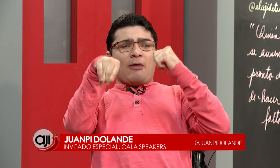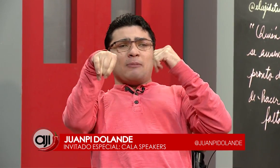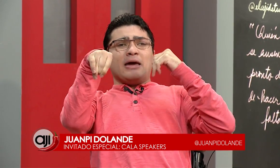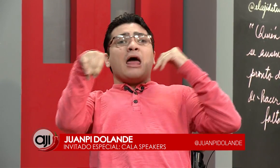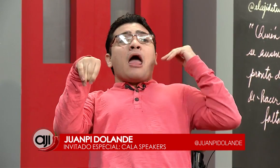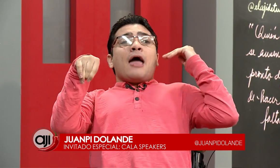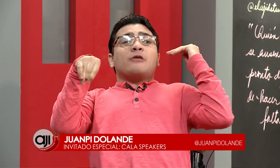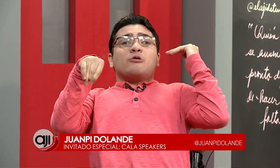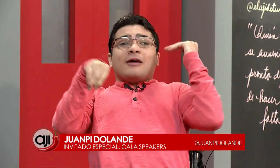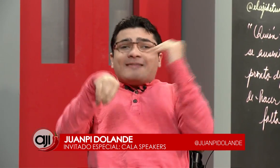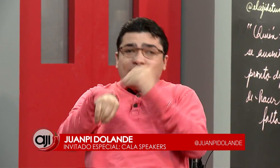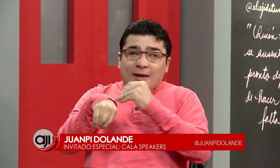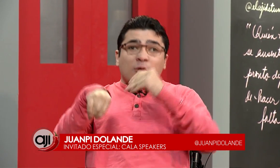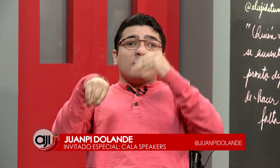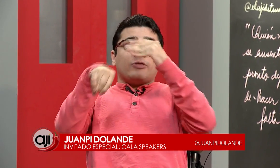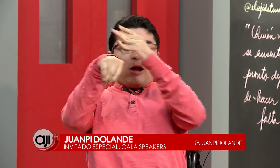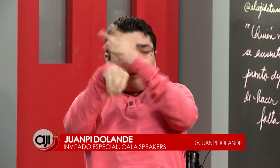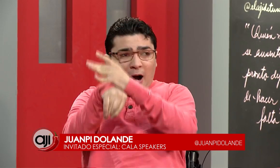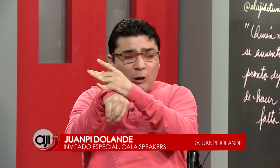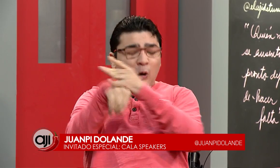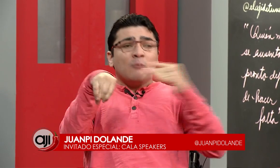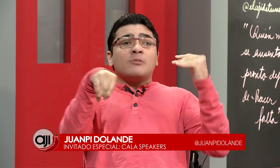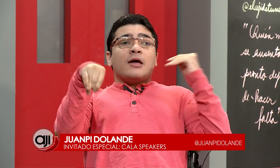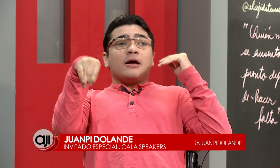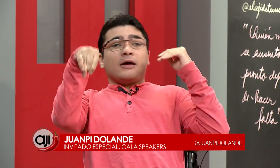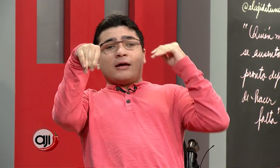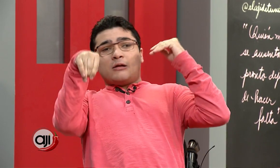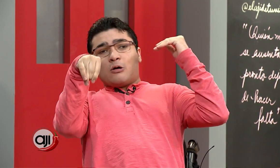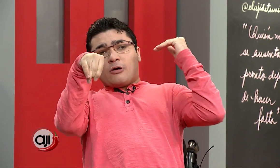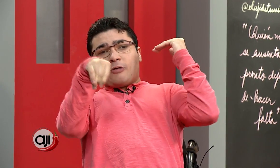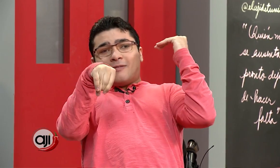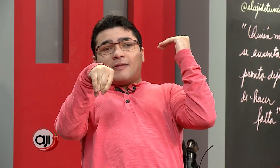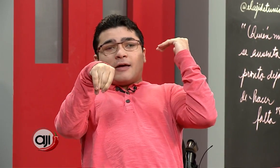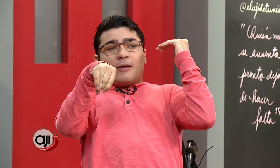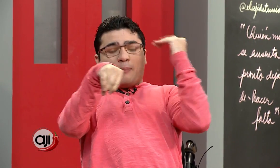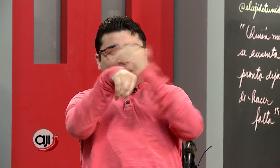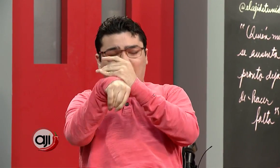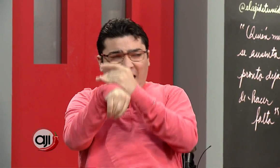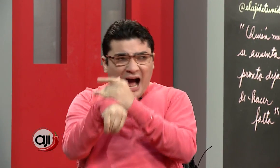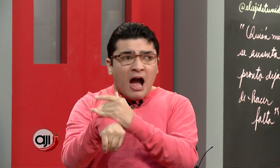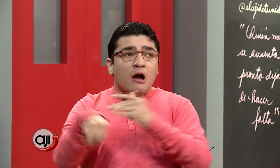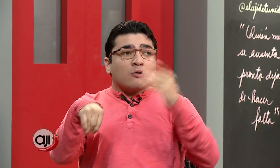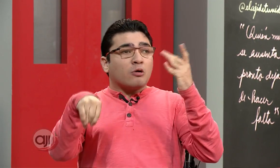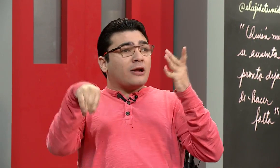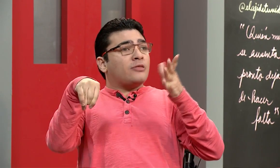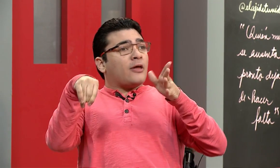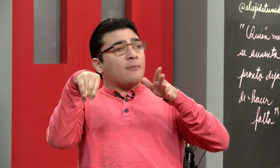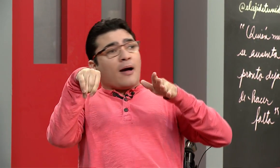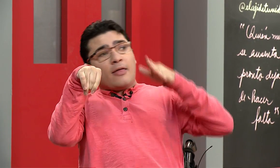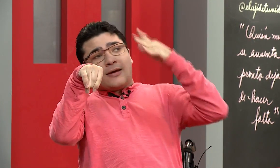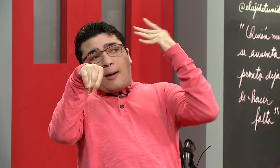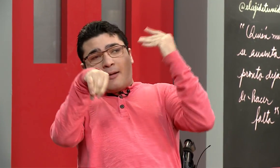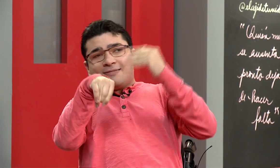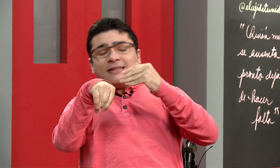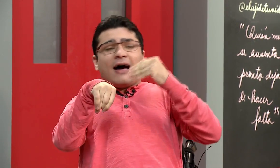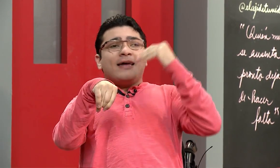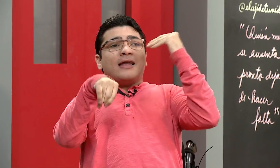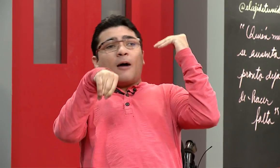también estuviese viendo mi trabajo en lo que estoy haciendo aquí en Panamá con el tema de discapacidad y el